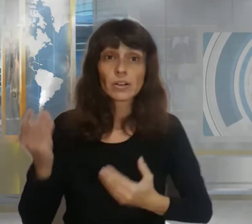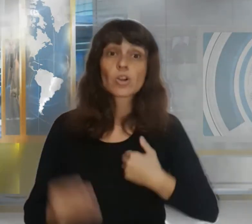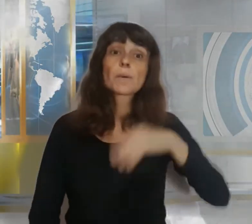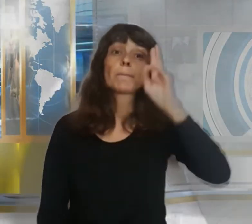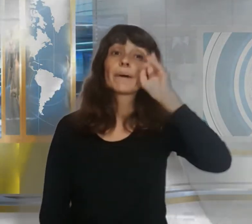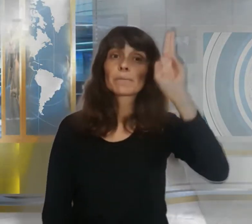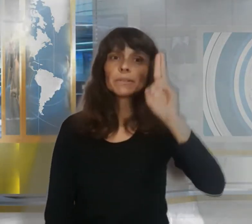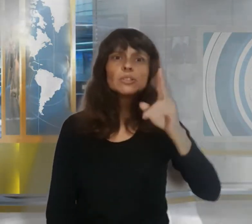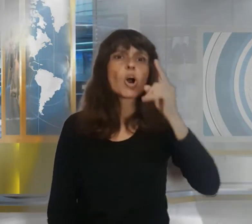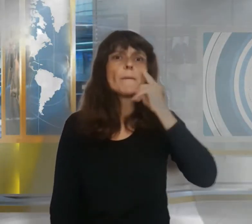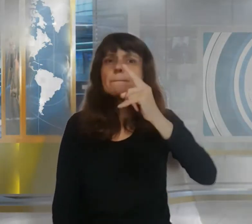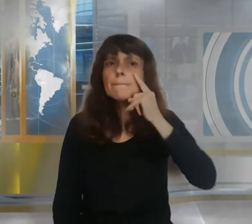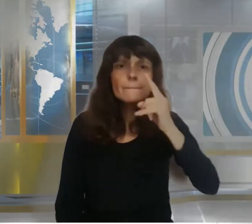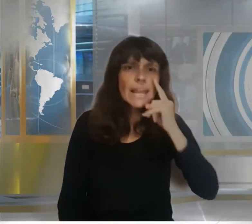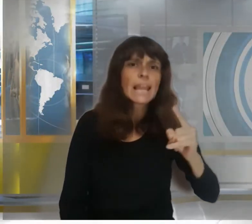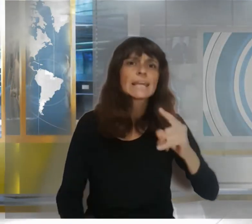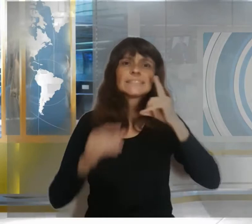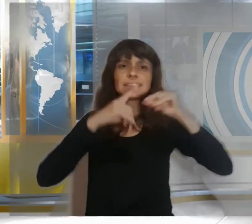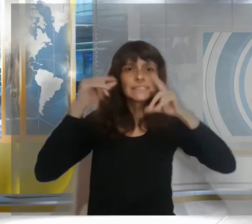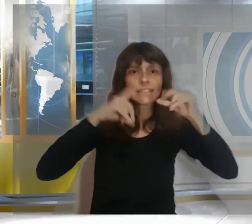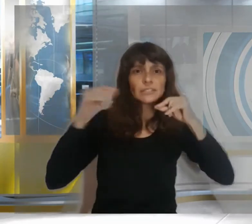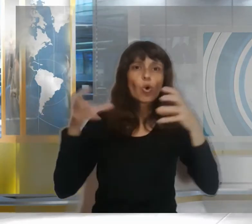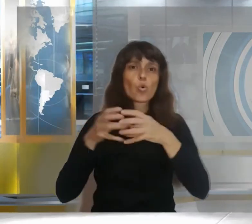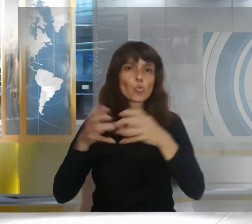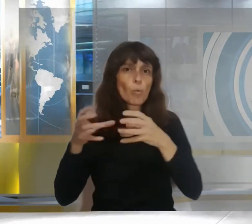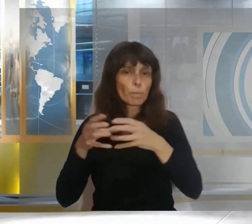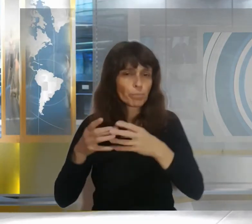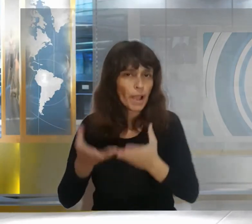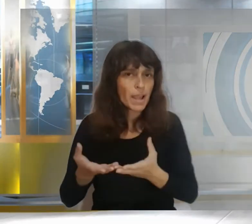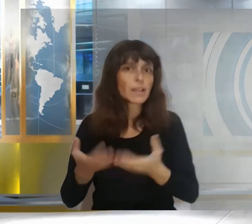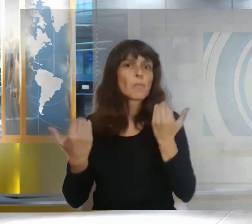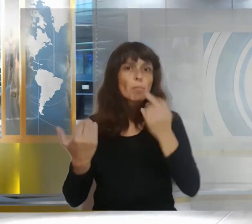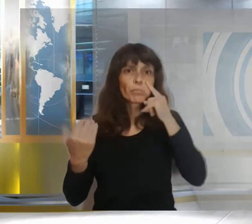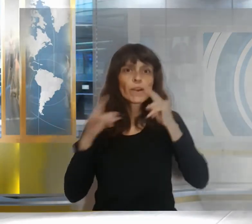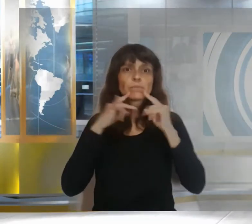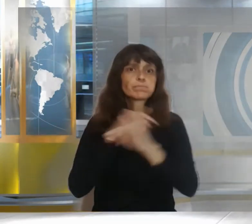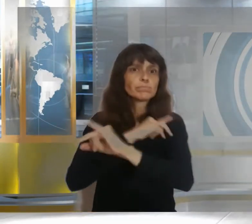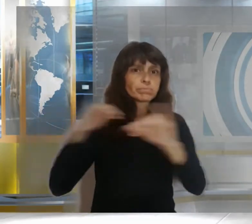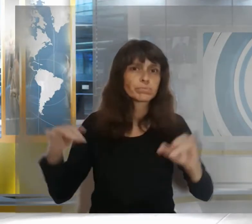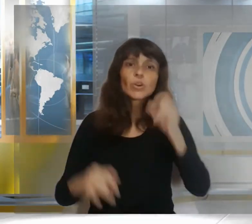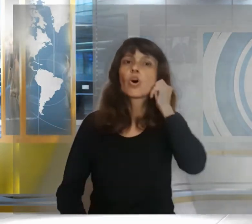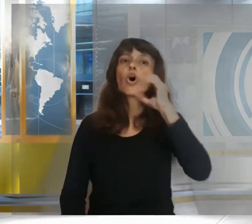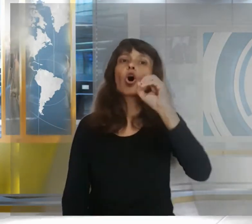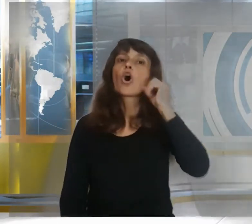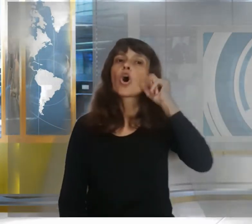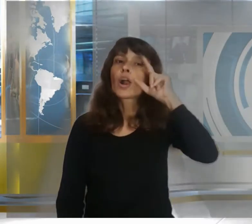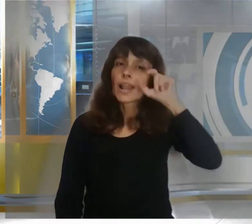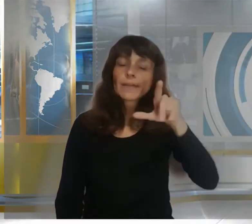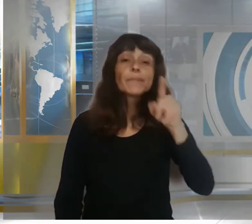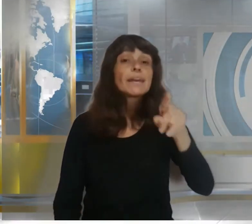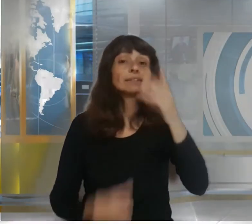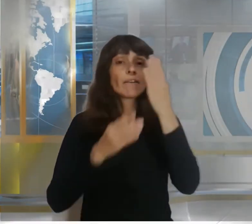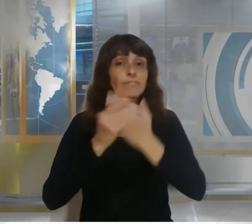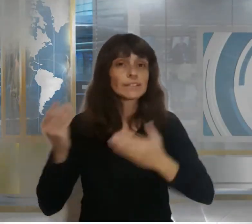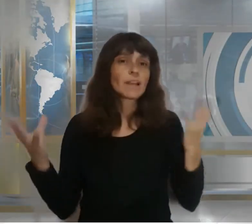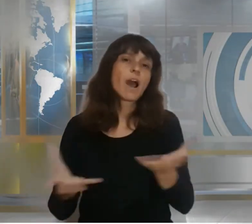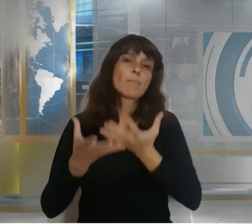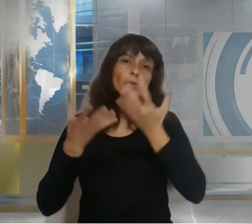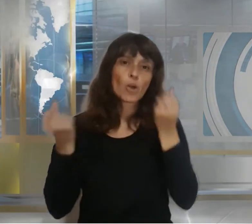grupales de WhatsApp fueran publicados en Google esta falla fue aprovechada por los ciber delincuentes